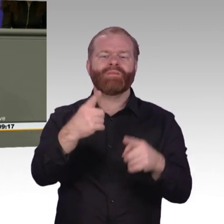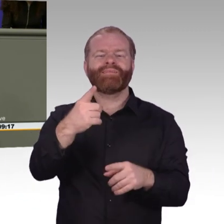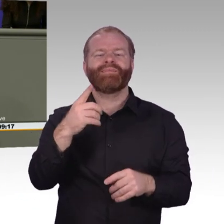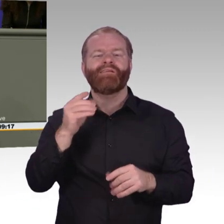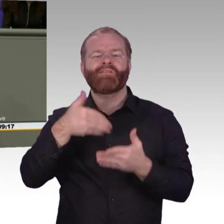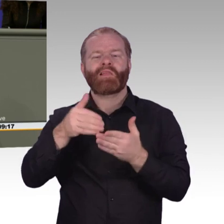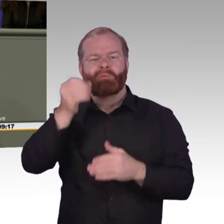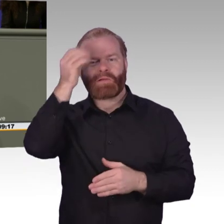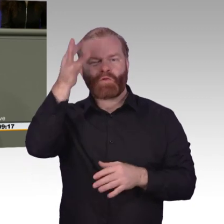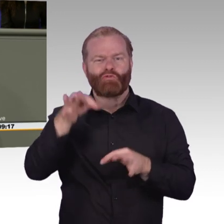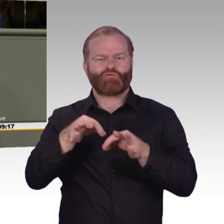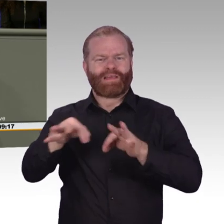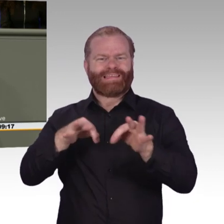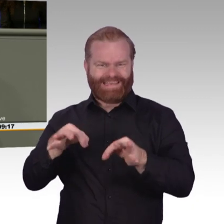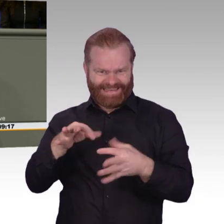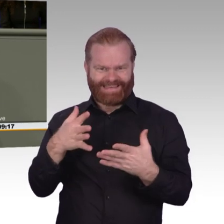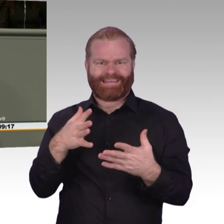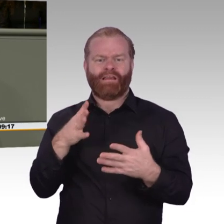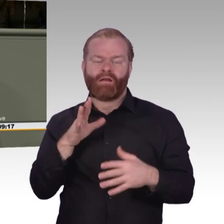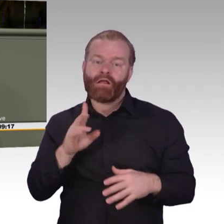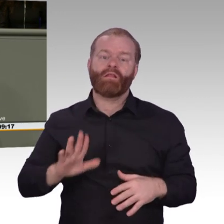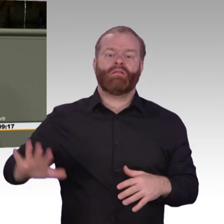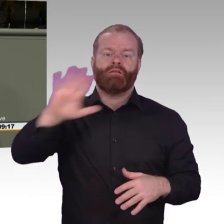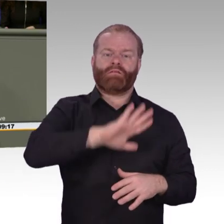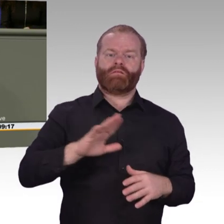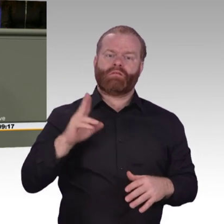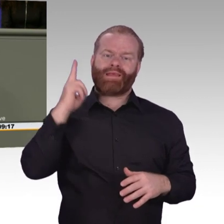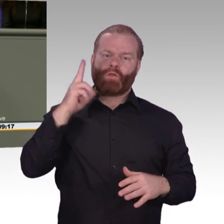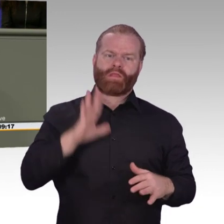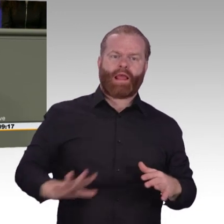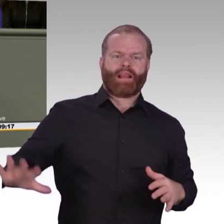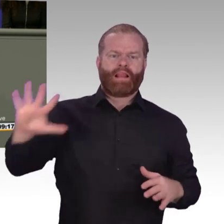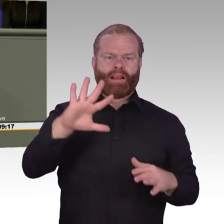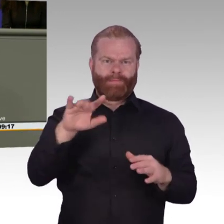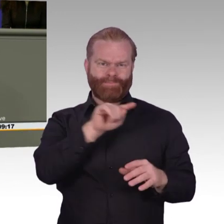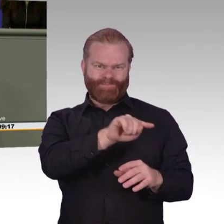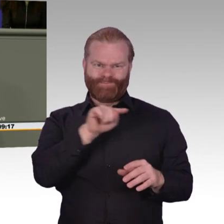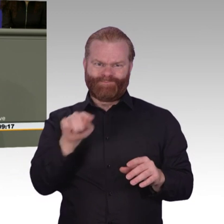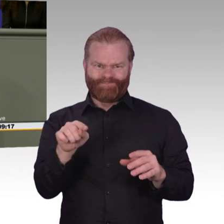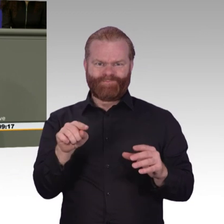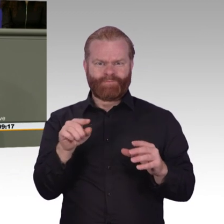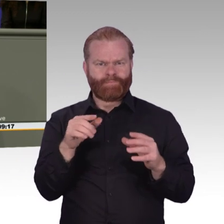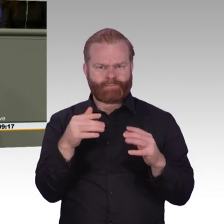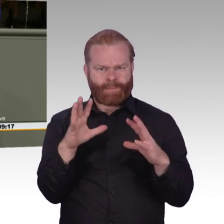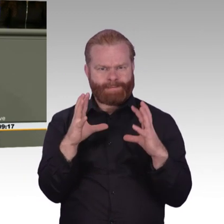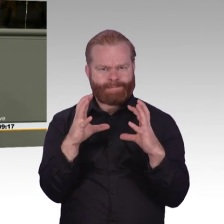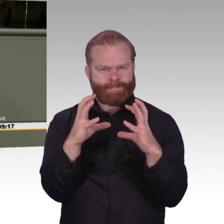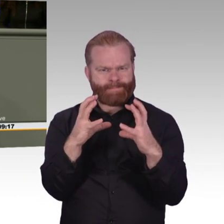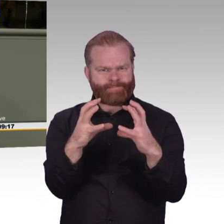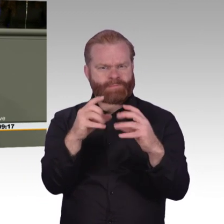Es ist wichtig für den Einzelnen, für unsere Unternehmen, die dringend ausreichend und gut ausgebildete Fachkräfte benötigen. Kurz,